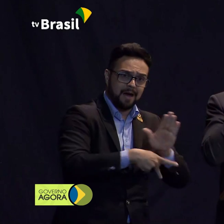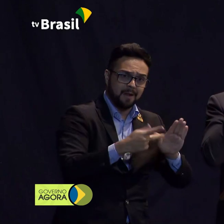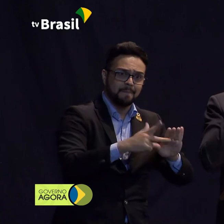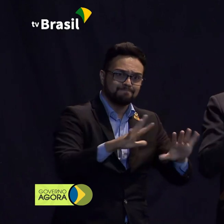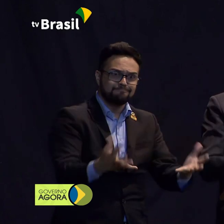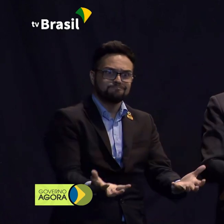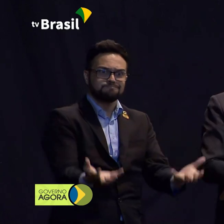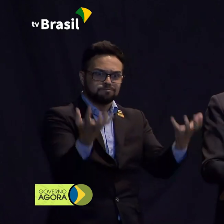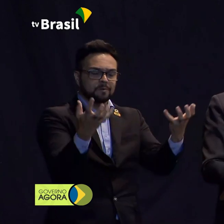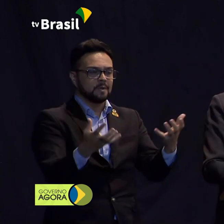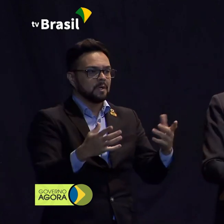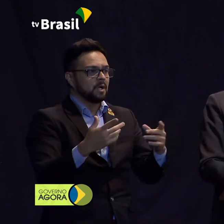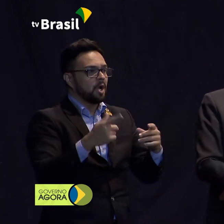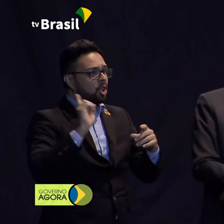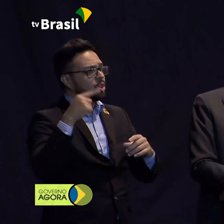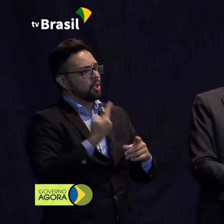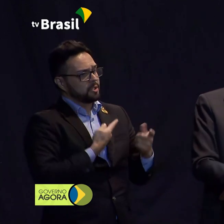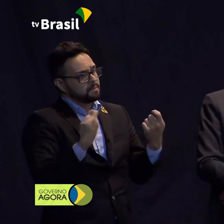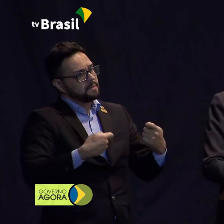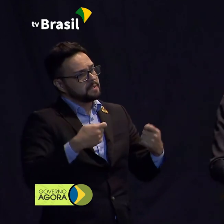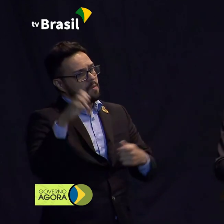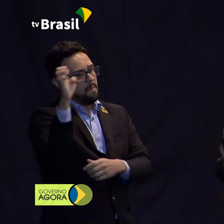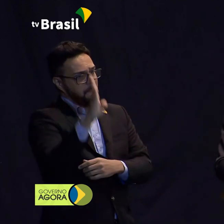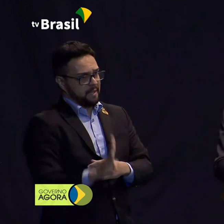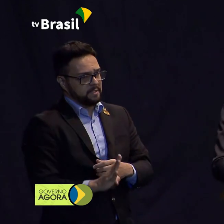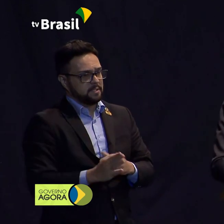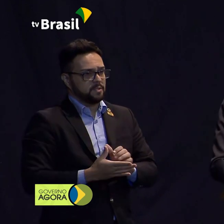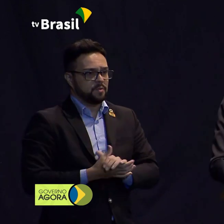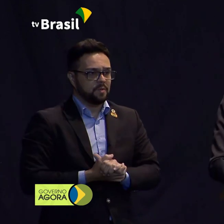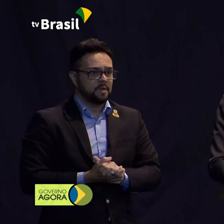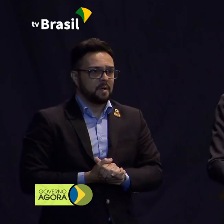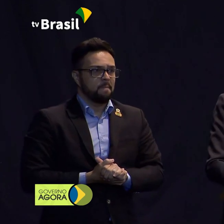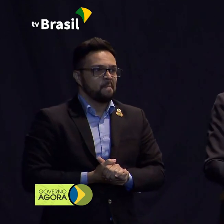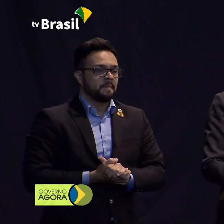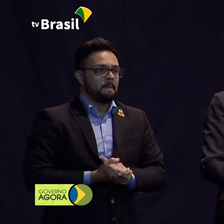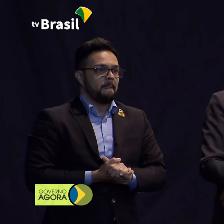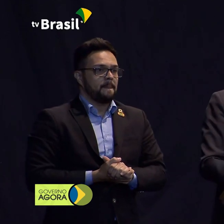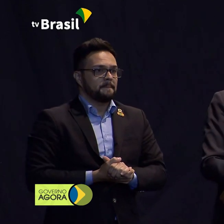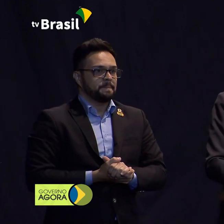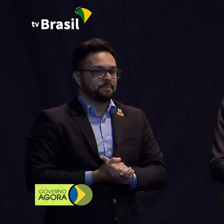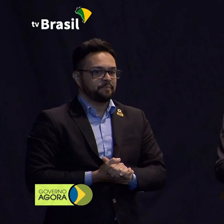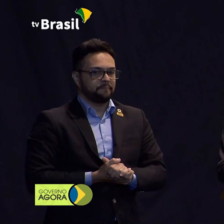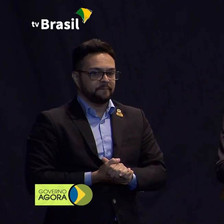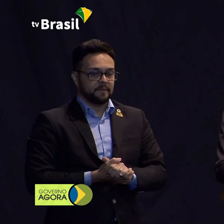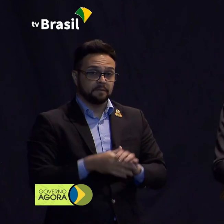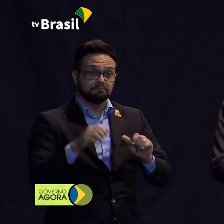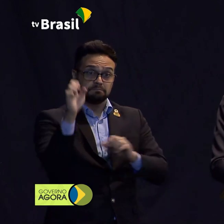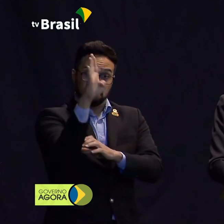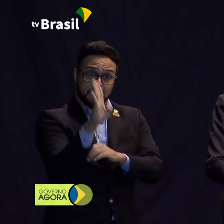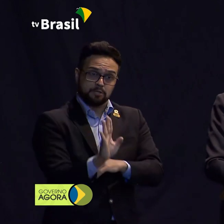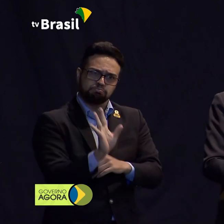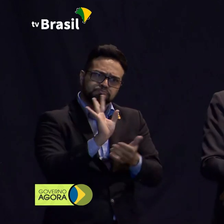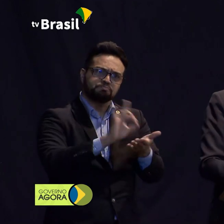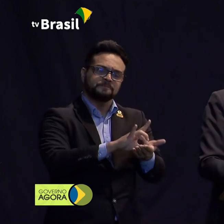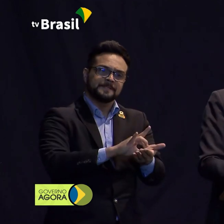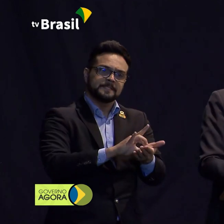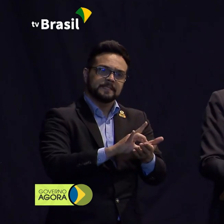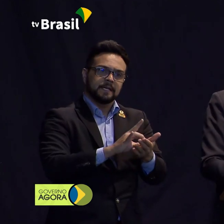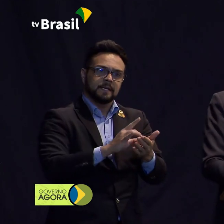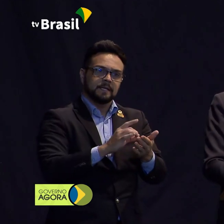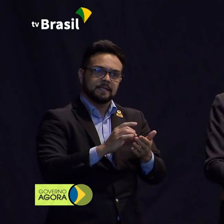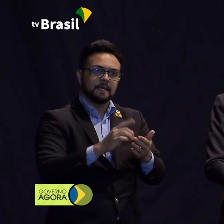realmente tenha uma infraestrutura